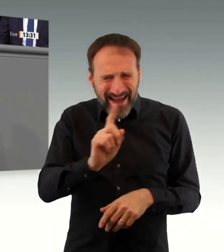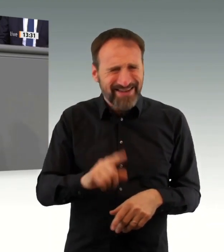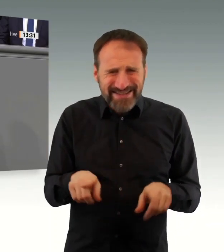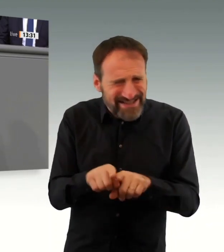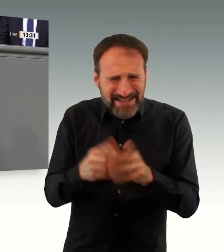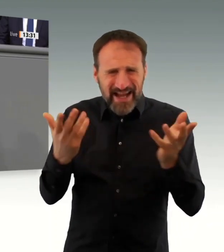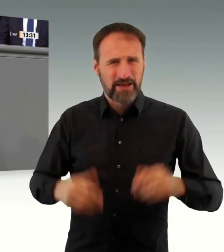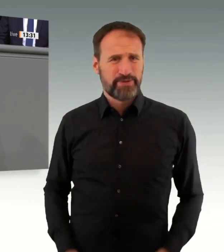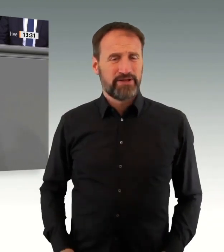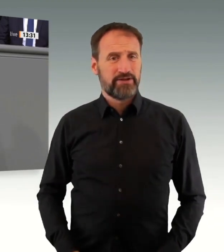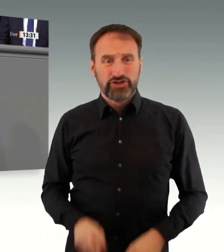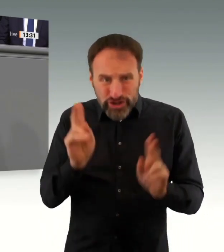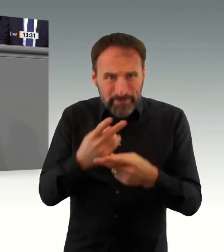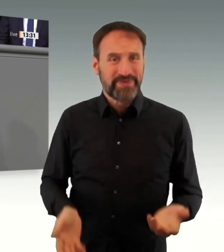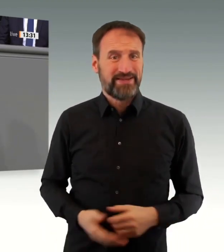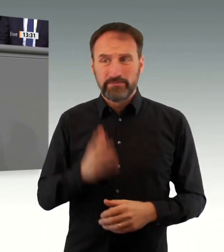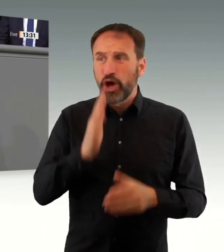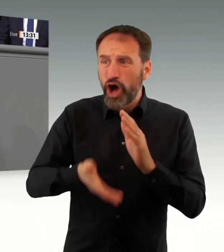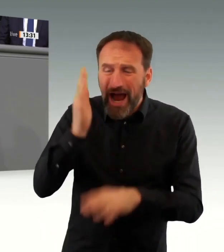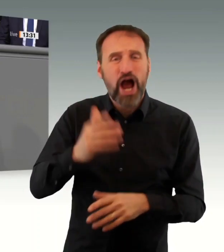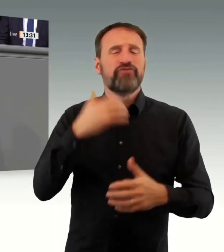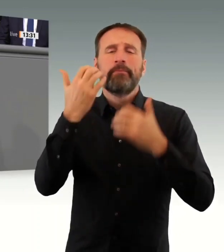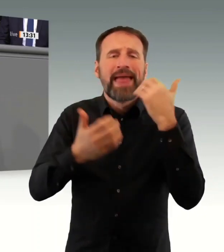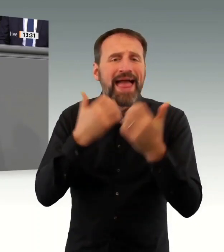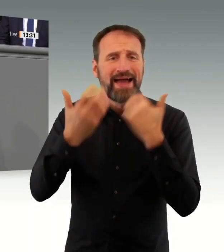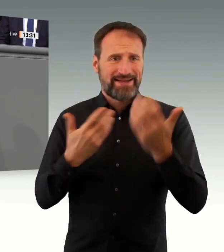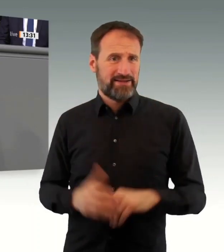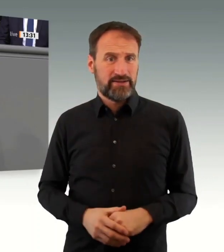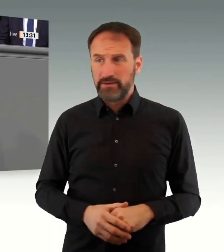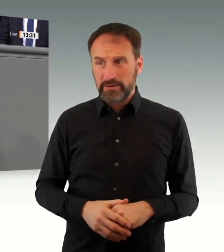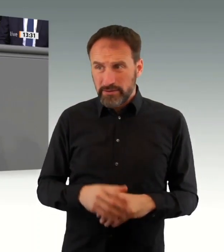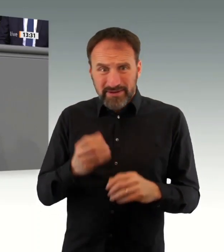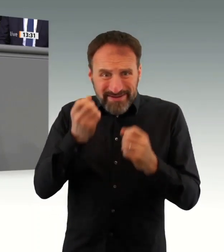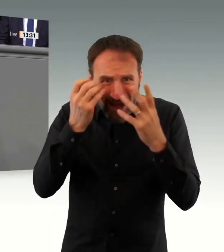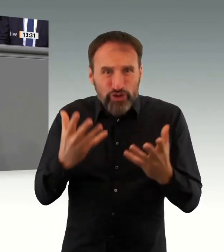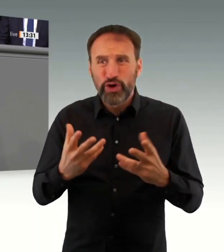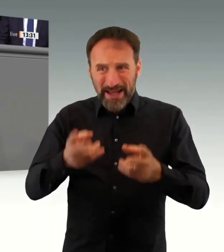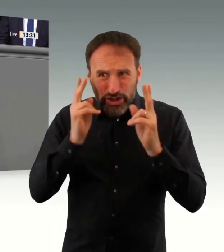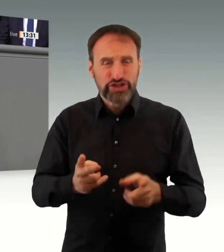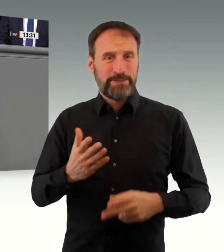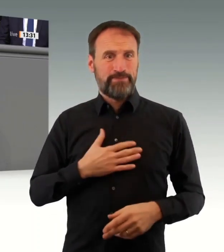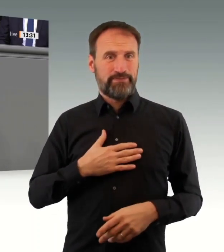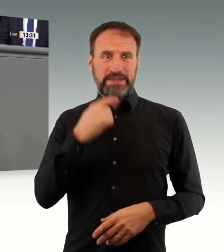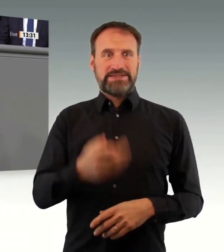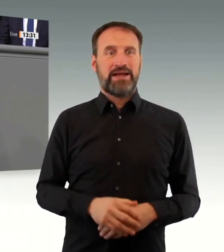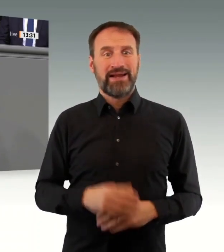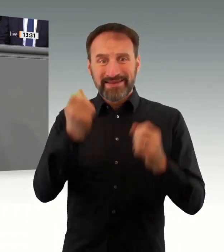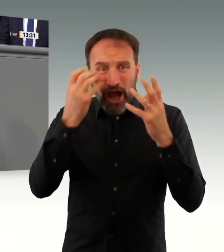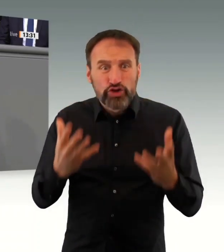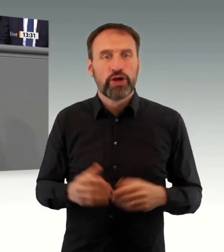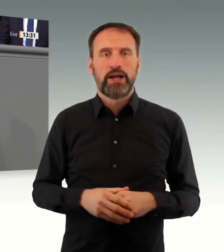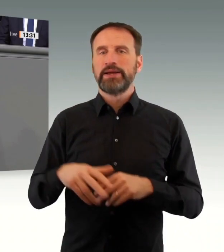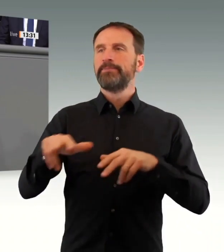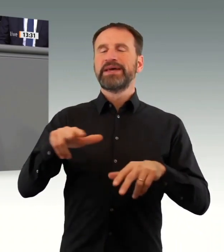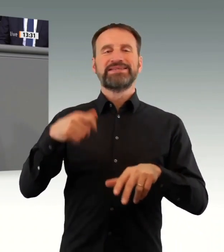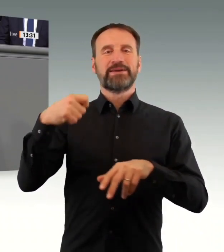gerade genannt, was eben nicht mehr möglich ist, wenn Sie nicht die epidemische Lage wieder aktivieren. Es ist so, dass die Fitnessstudios offen bleiben. Sie können Sie nicht